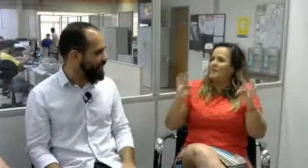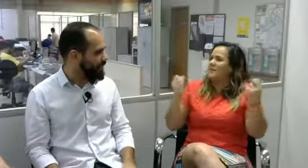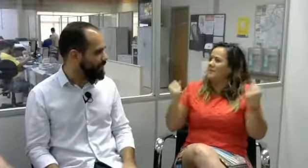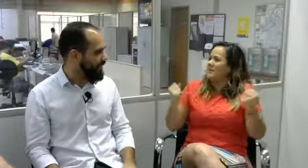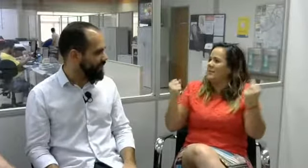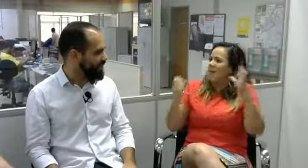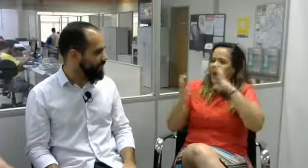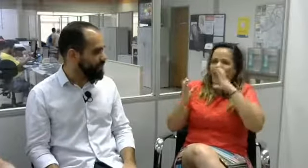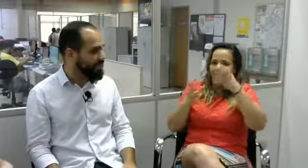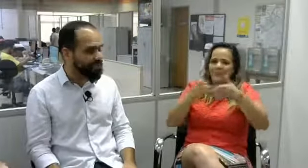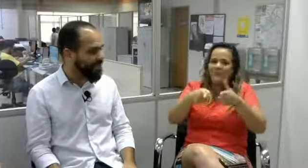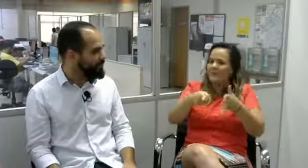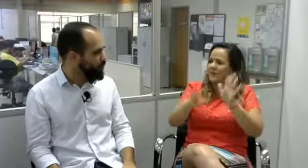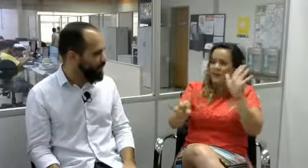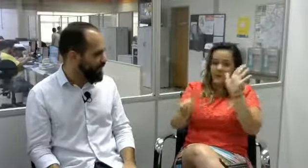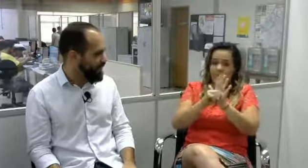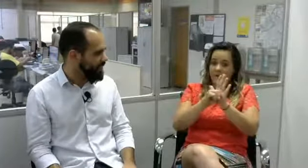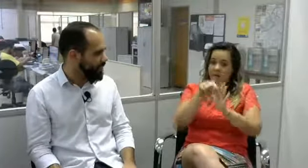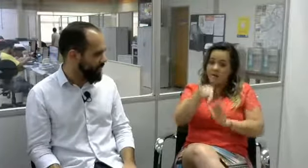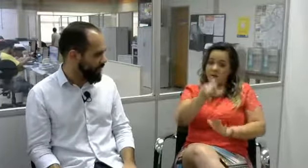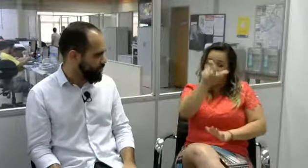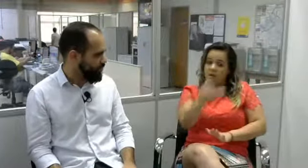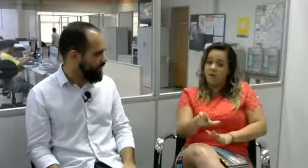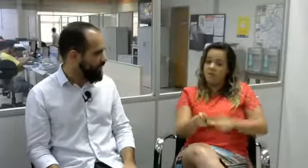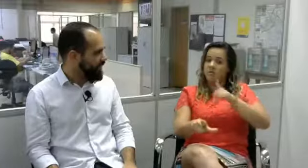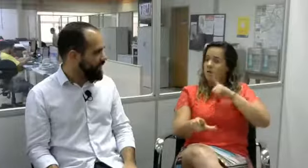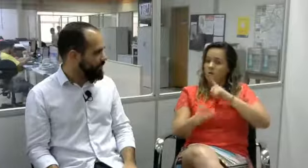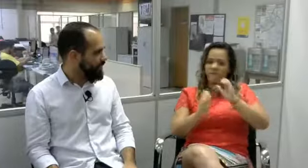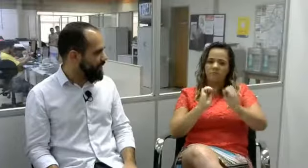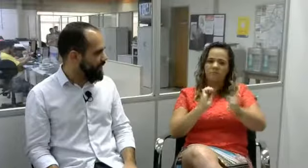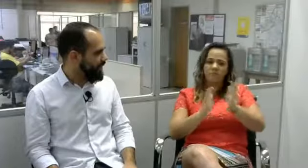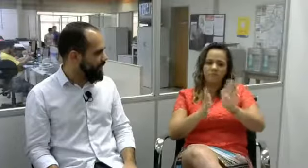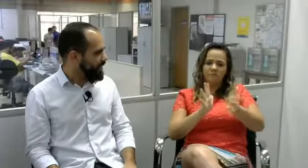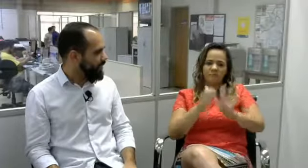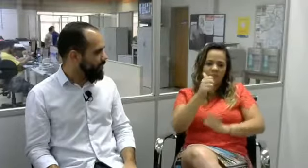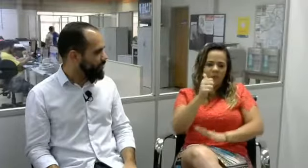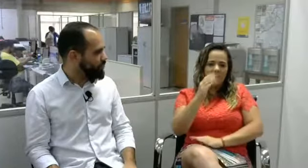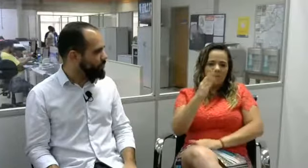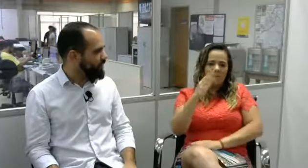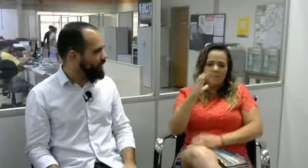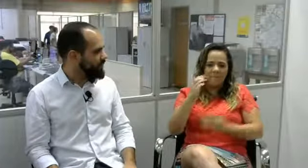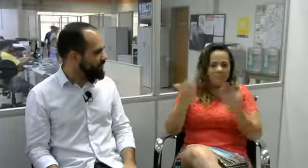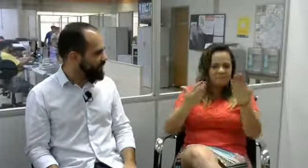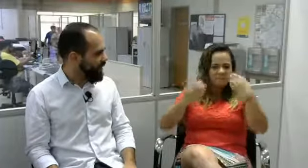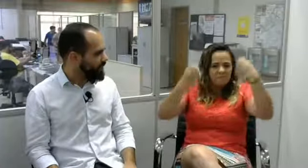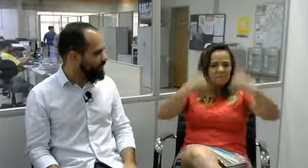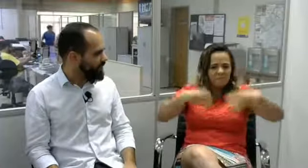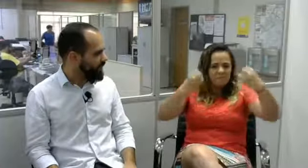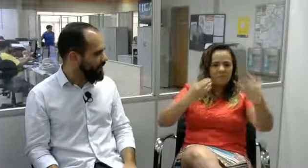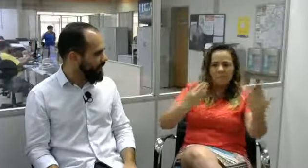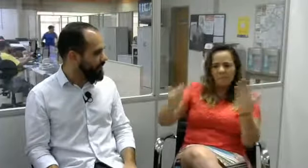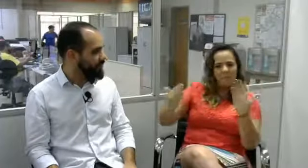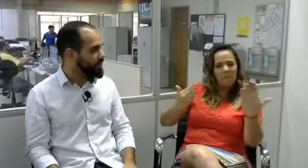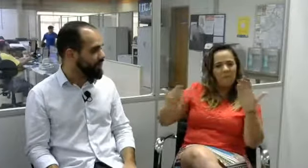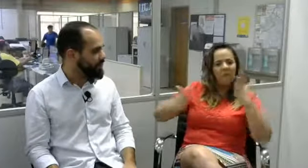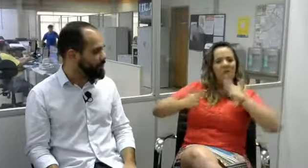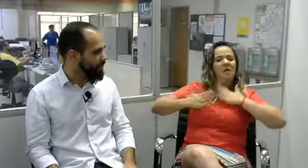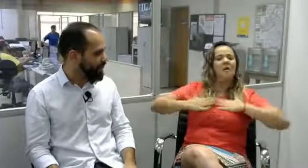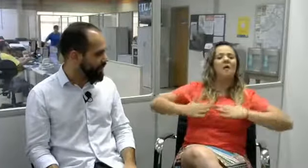sobre a questão da surdez, fiquei muito feliz com isso, porque o assunto da língua de sinais e da surdez estava sendo trazido para nós,